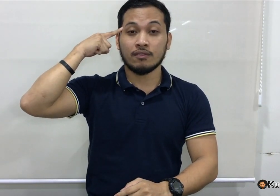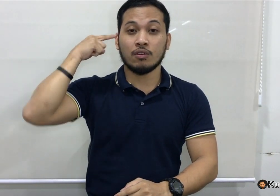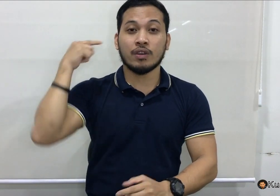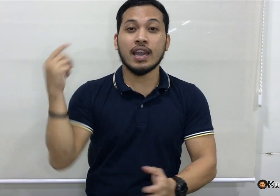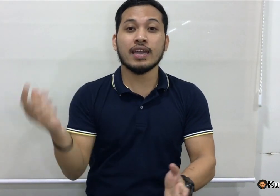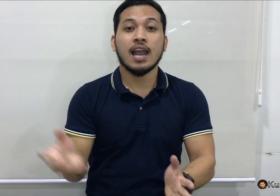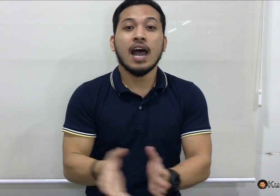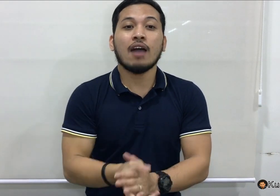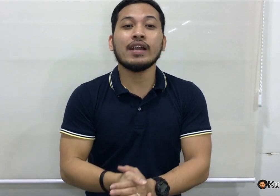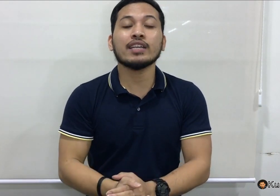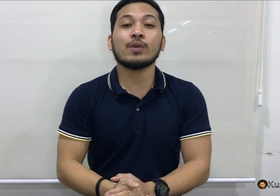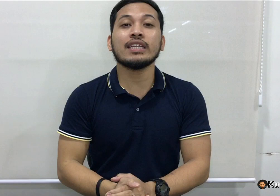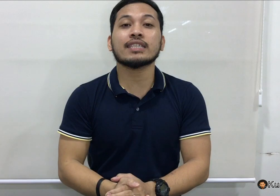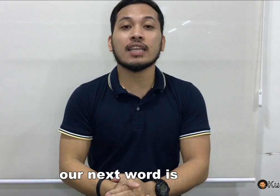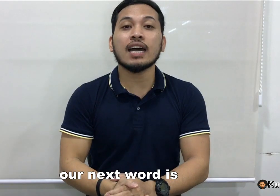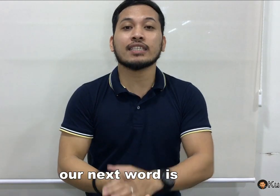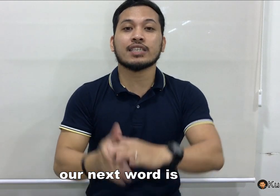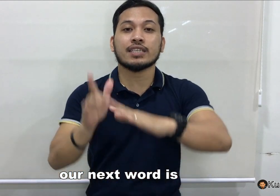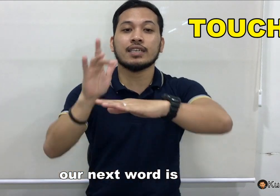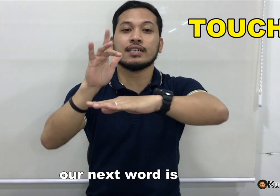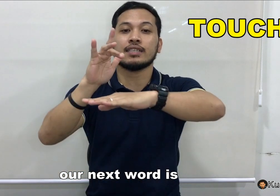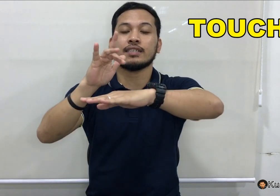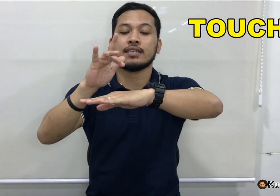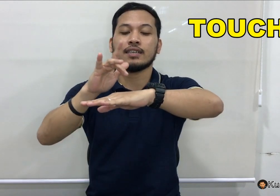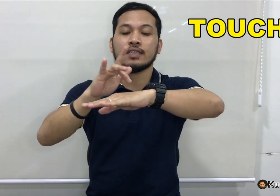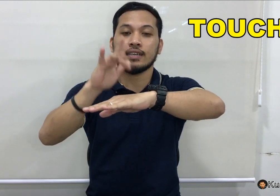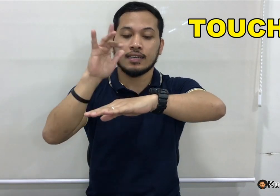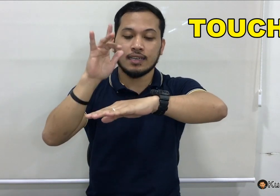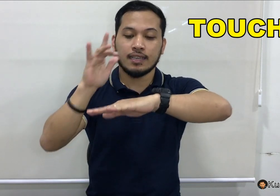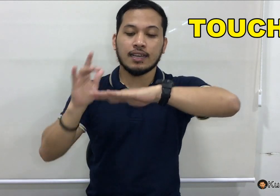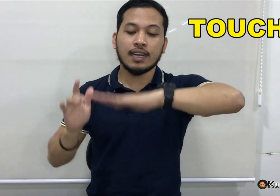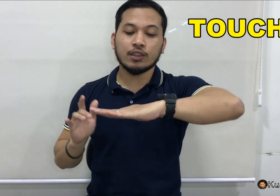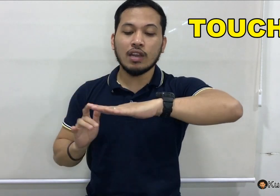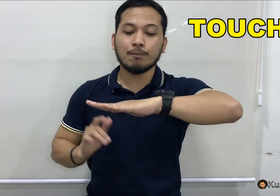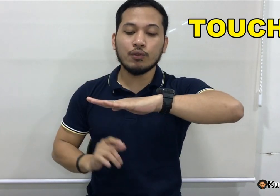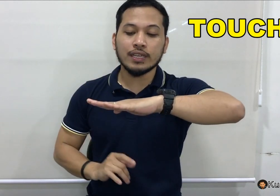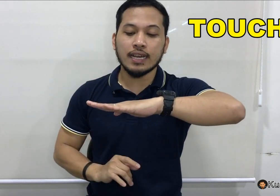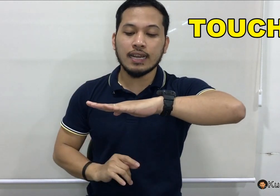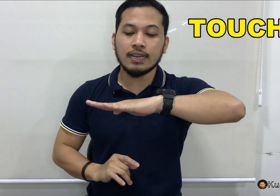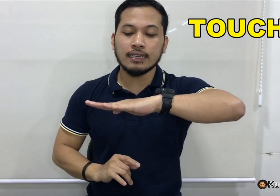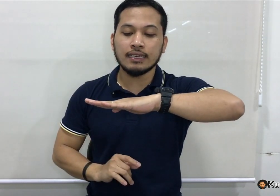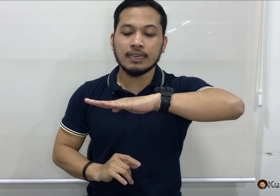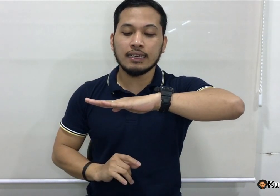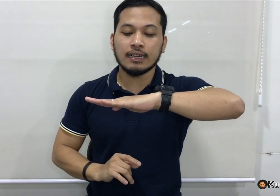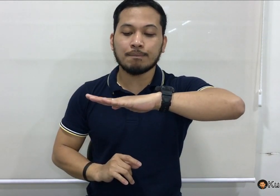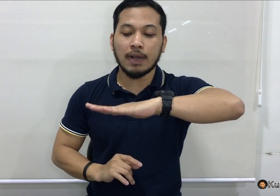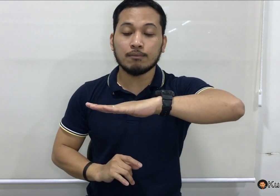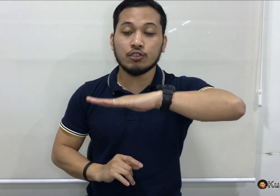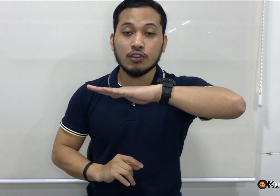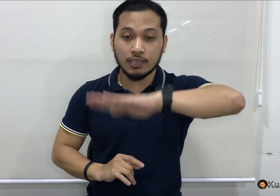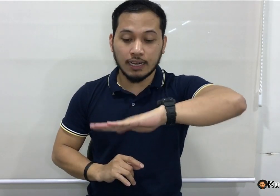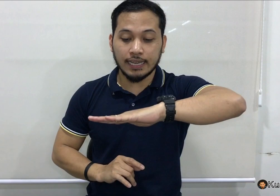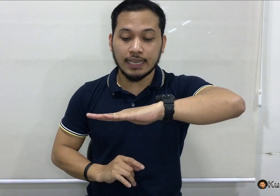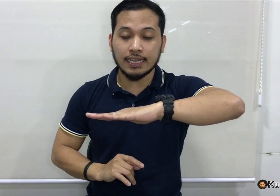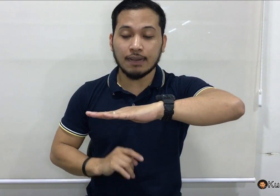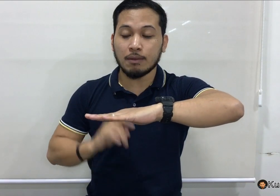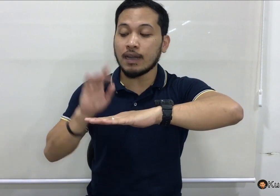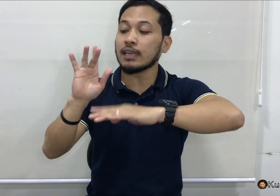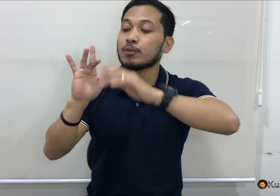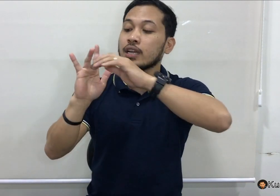Okay, our next word is, touch. touch. Nakaganto lang po yung isang palm nyo. Nakaganyan, nakababa. Tapos,